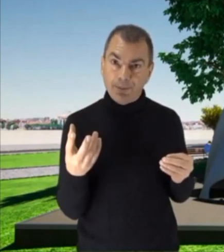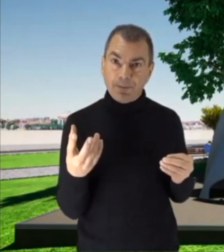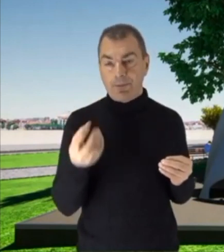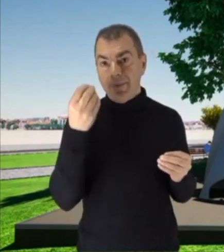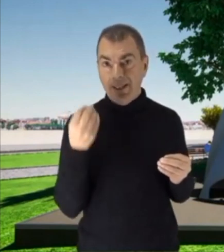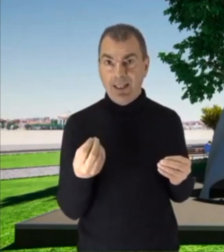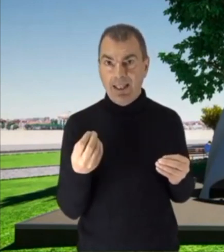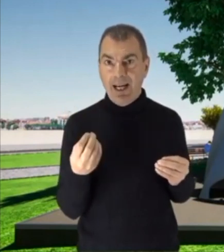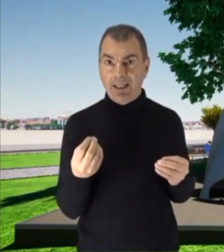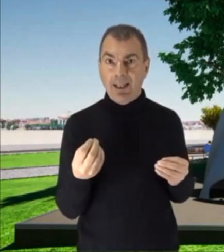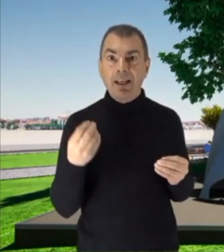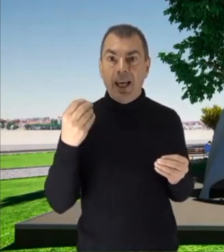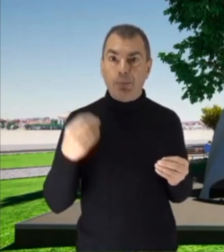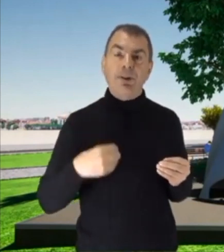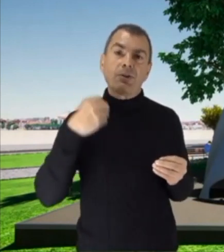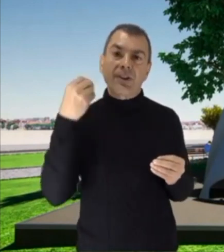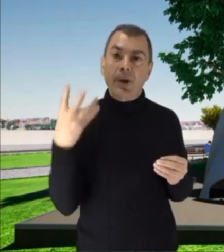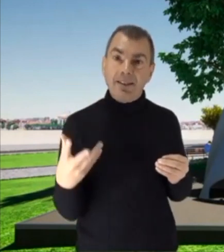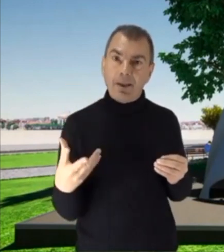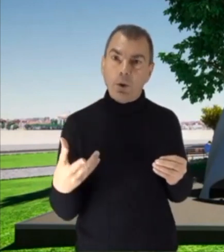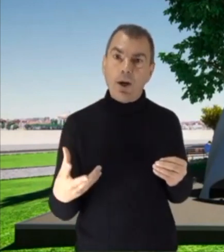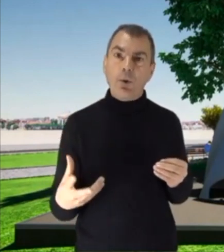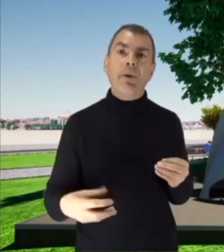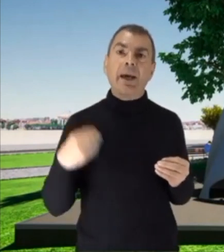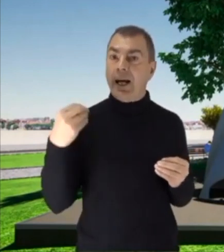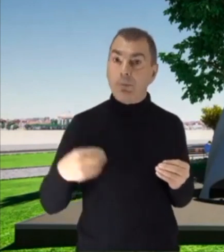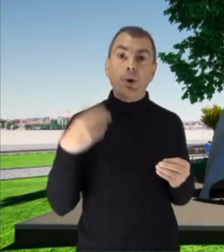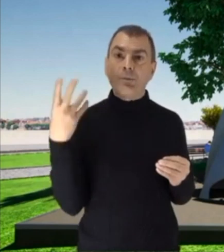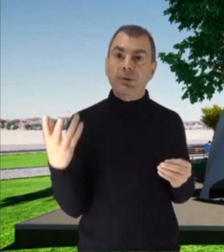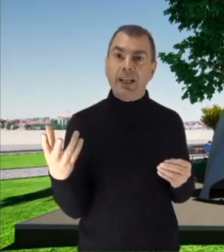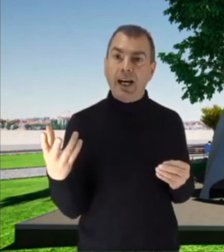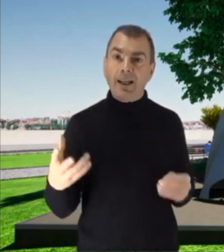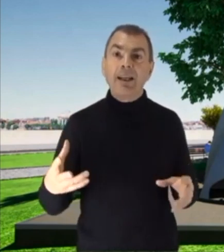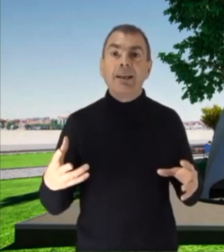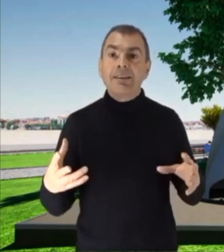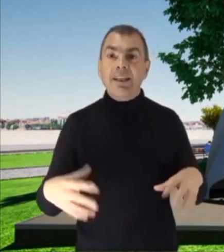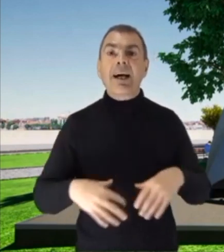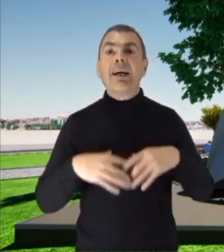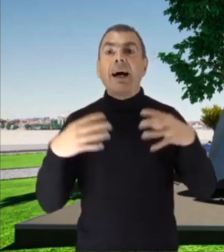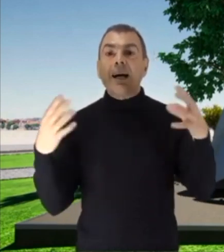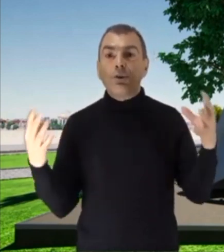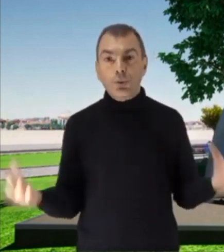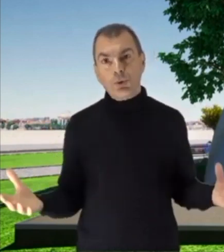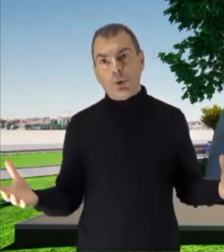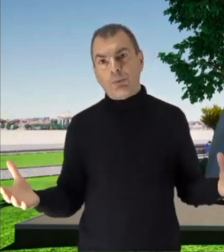italiana e poi di conseguenza europea e poi mondiale, dirà a tutto il